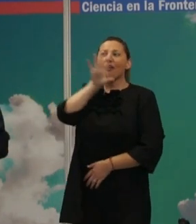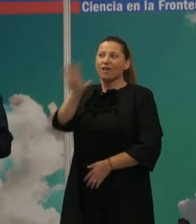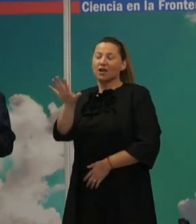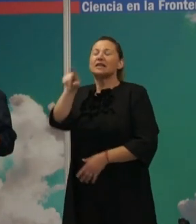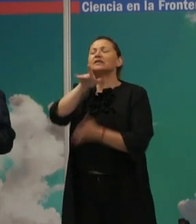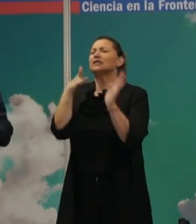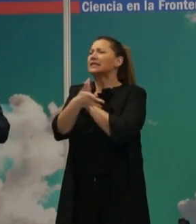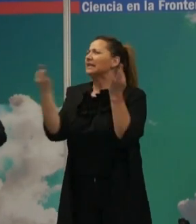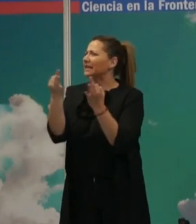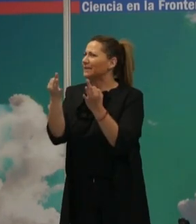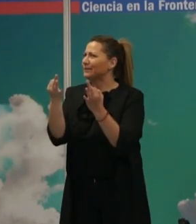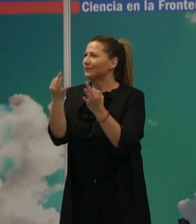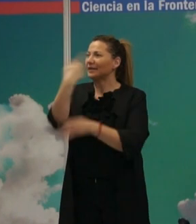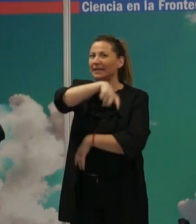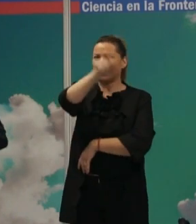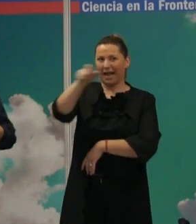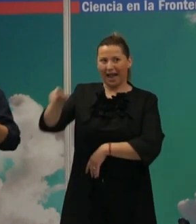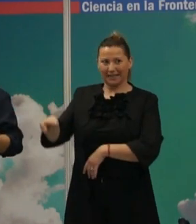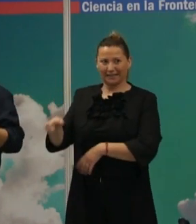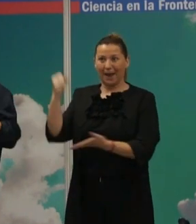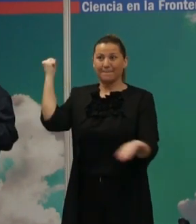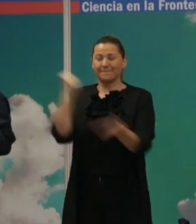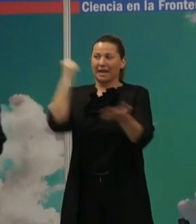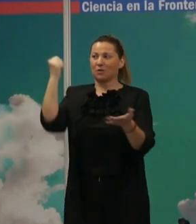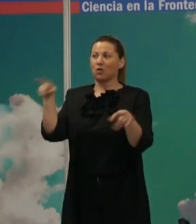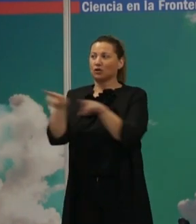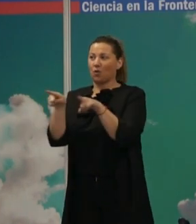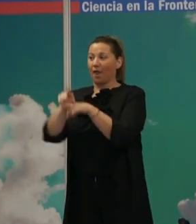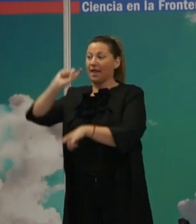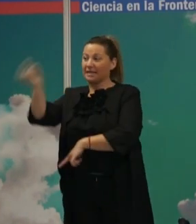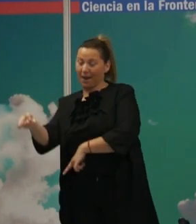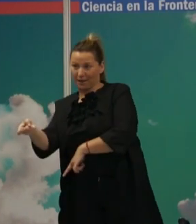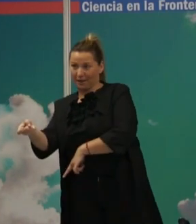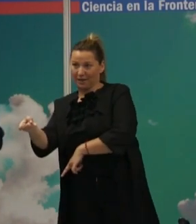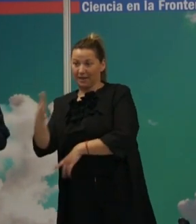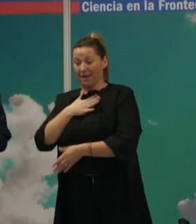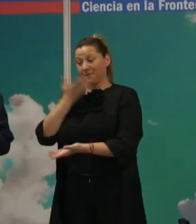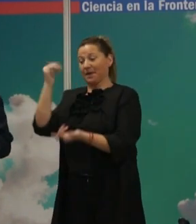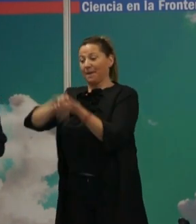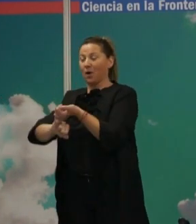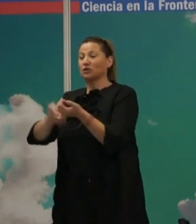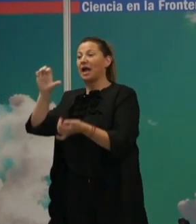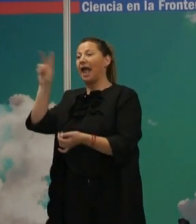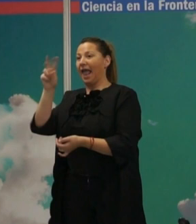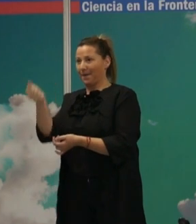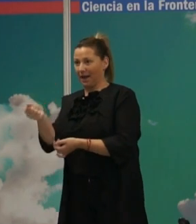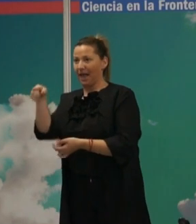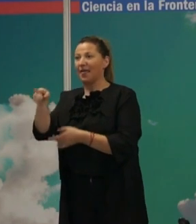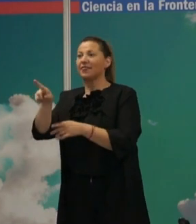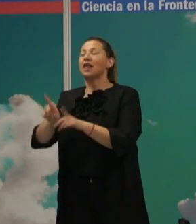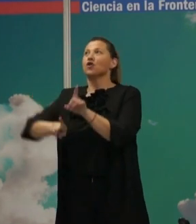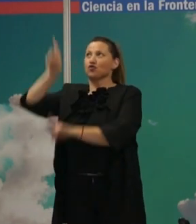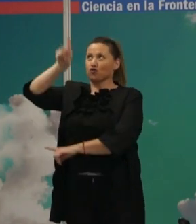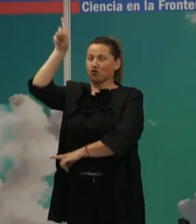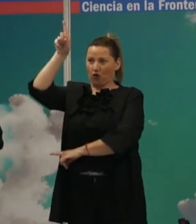que la mayor cantidad de gente que tiene el pasaporte, igual que Xavier y que mi mujer Eva, proceden normalmente del norte de